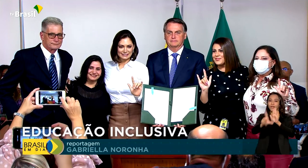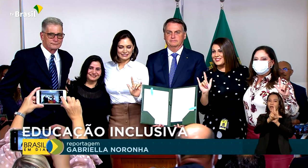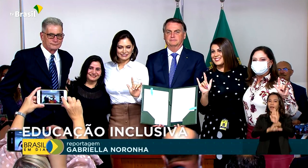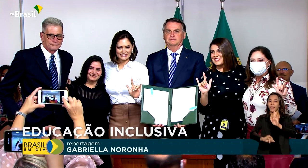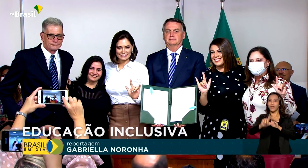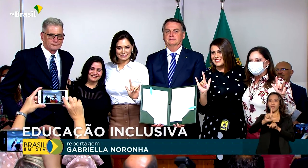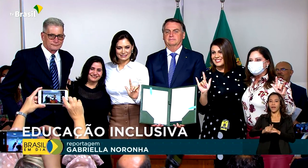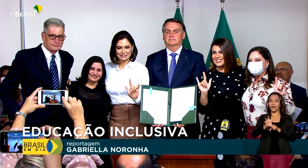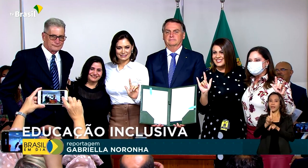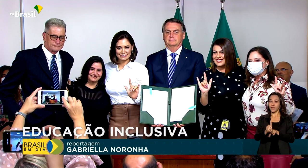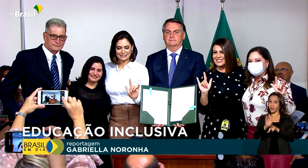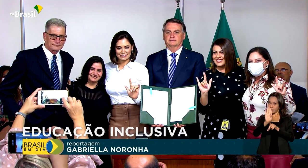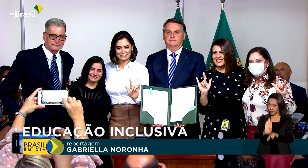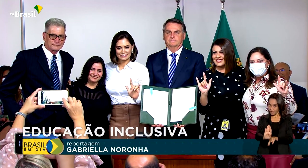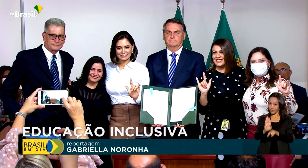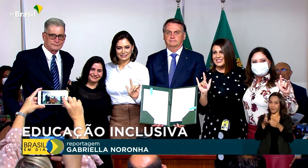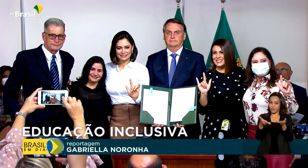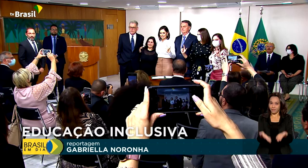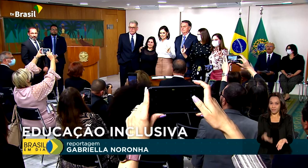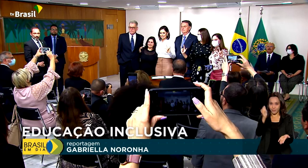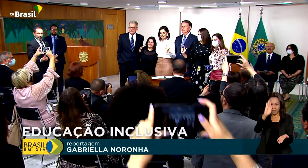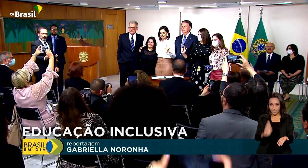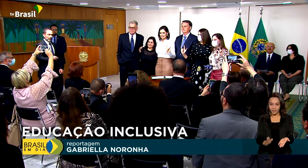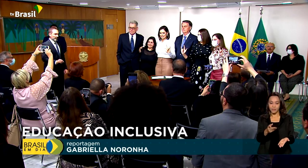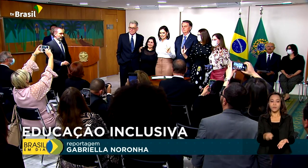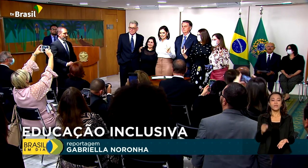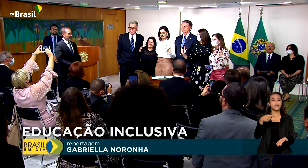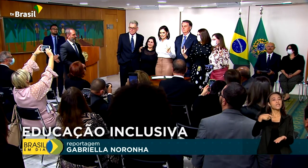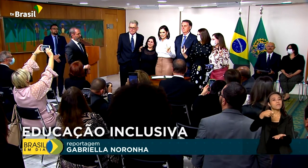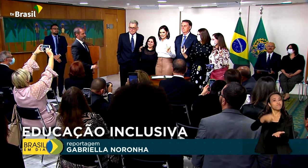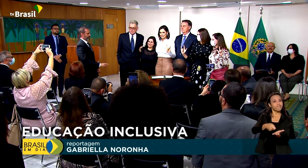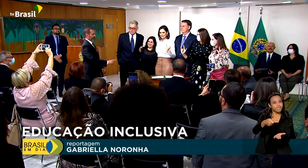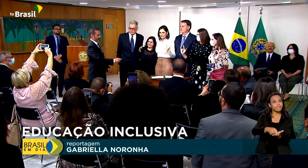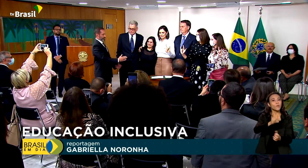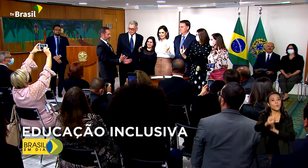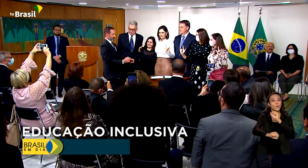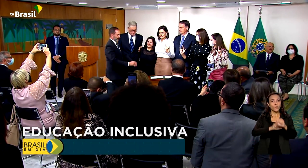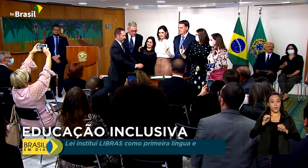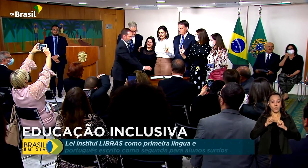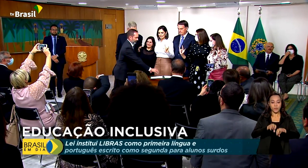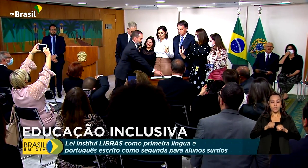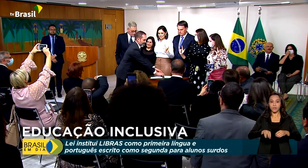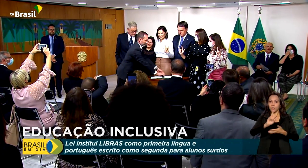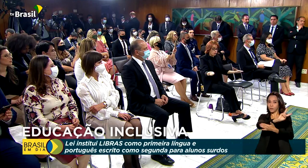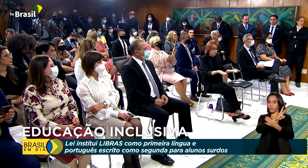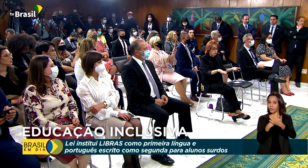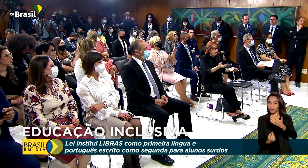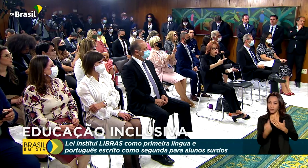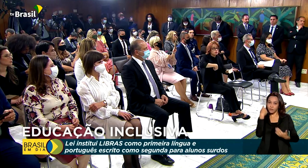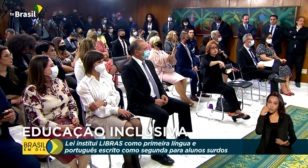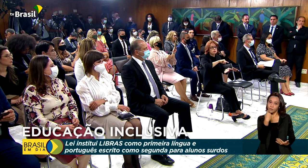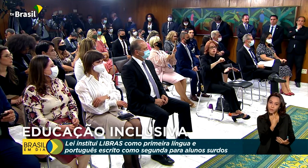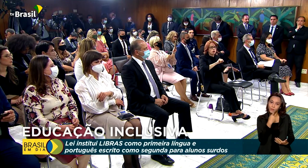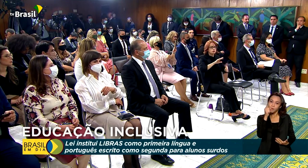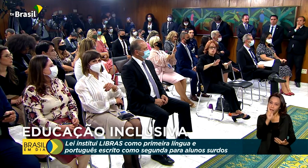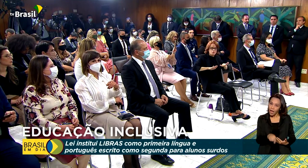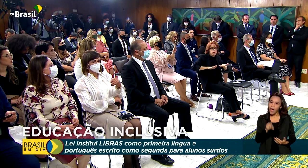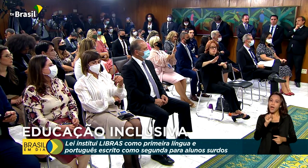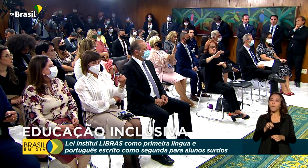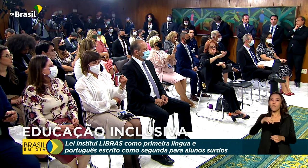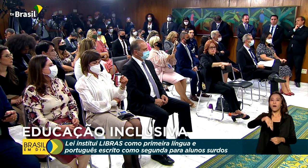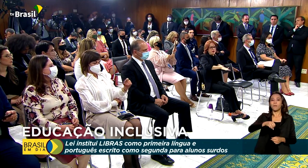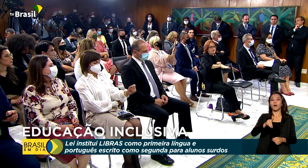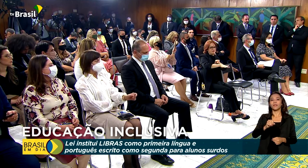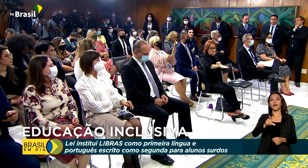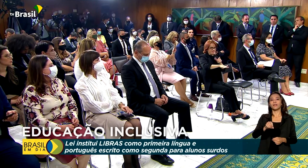de Diretrizes e Bases da Educação Nacional, e determina a educação bilíngue de surdos como uma modalidade de